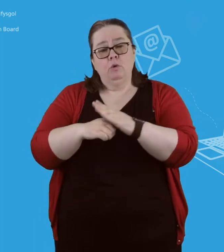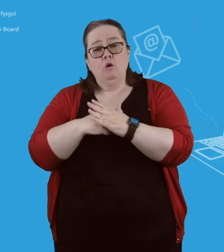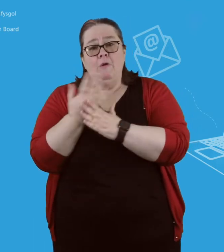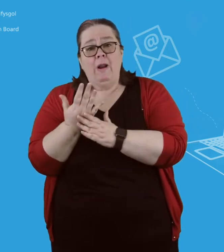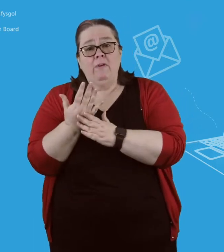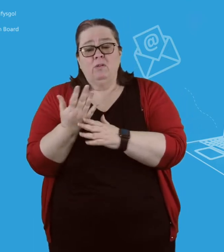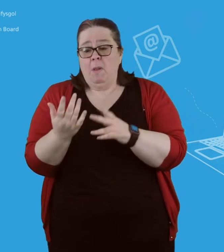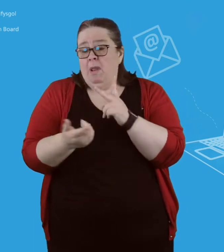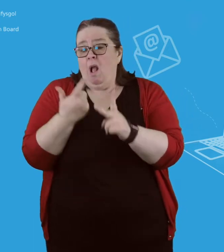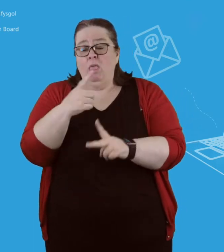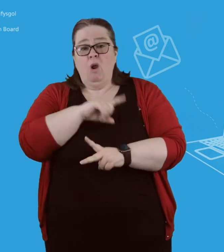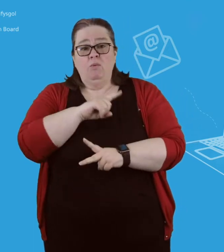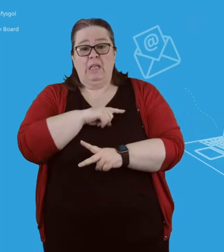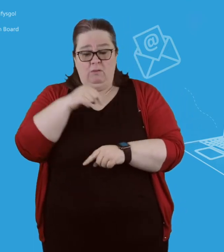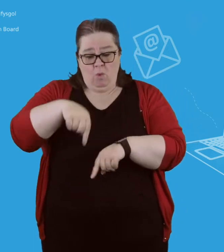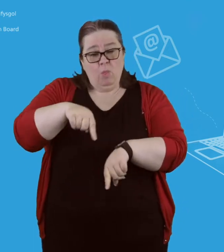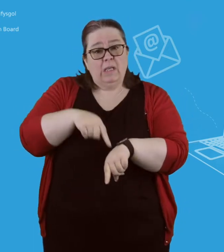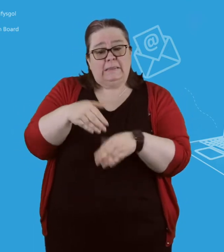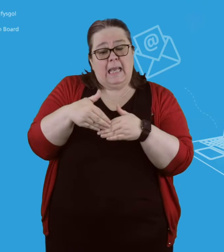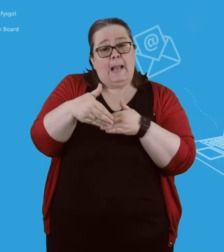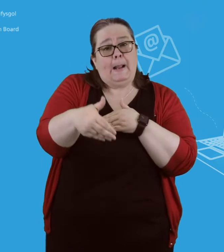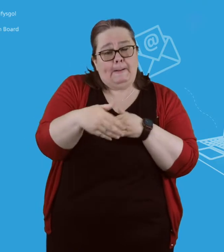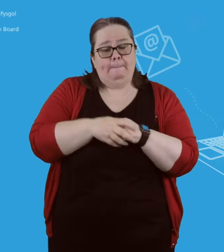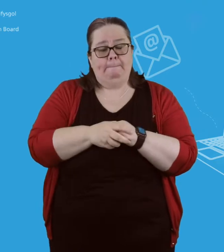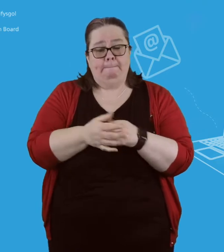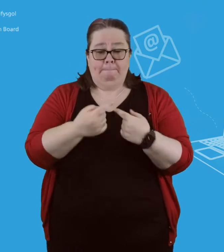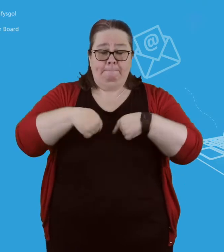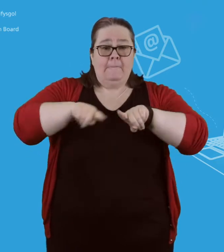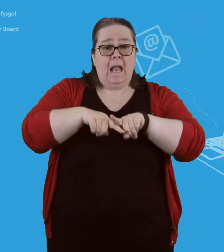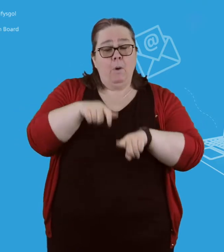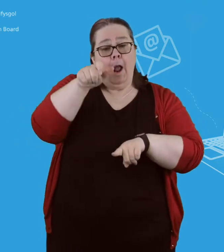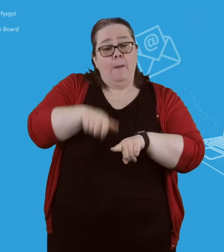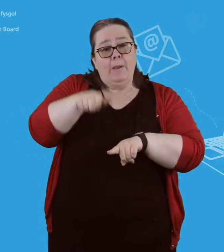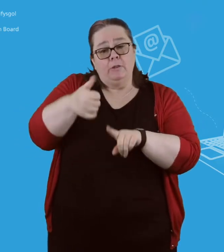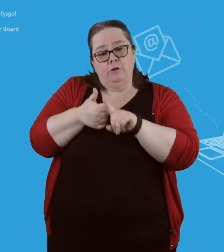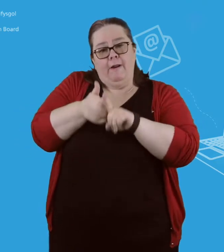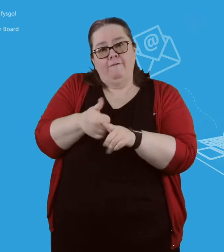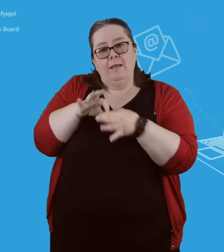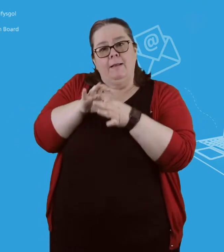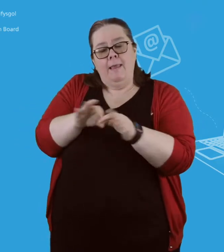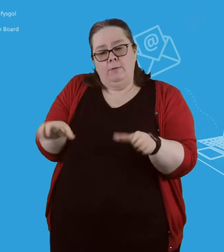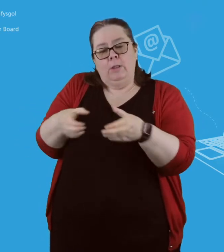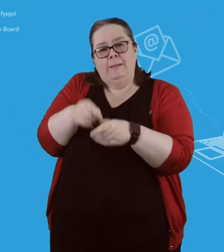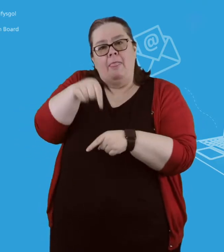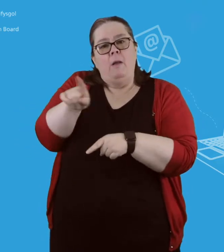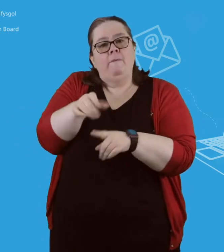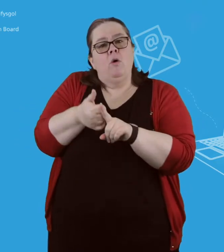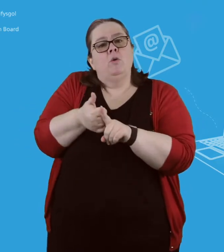cyfyngu, gallwch gadw mewn cysylltiad a ffrindiau neu deulu drwy defnyddio ein gwasannau llythyr i anwyliaid.